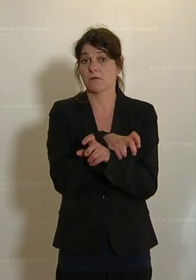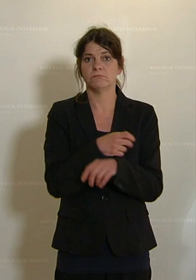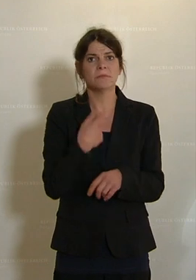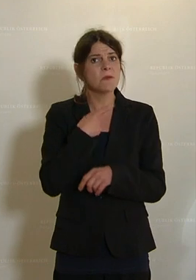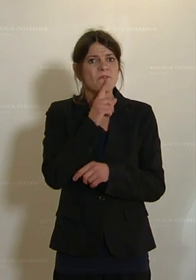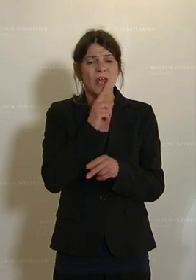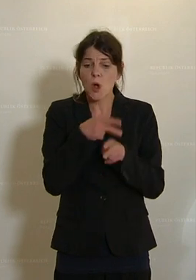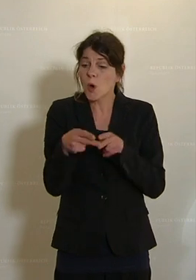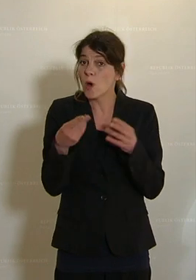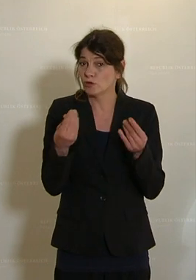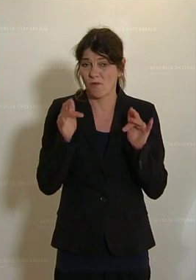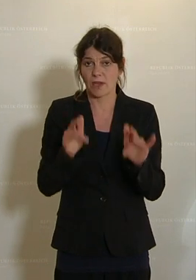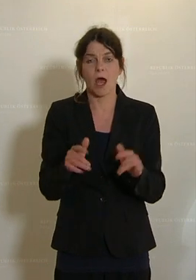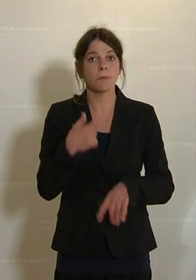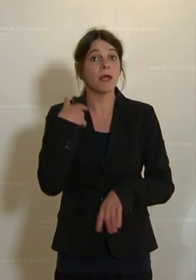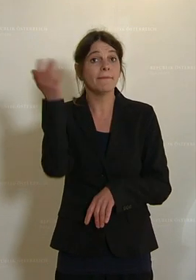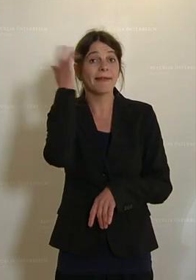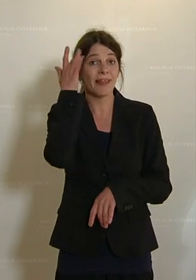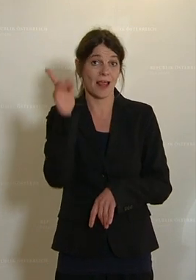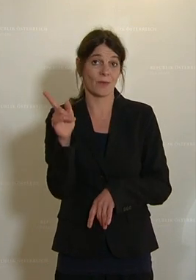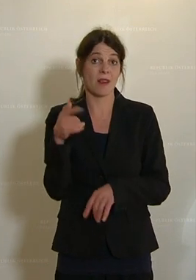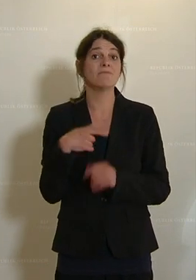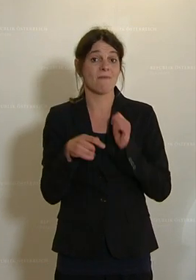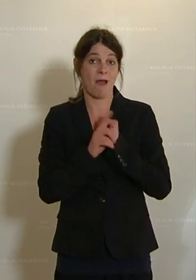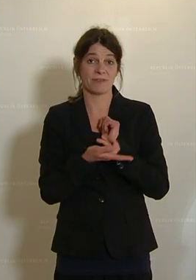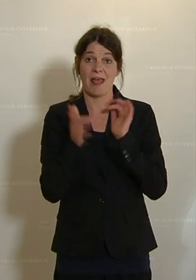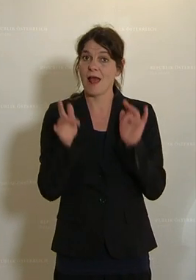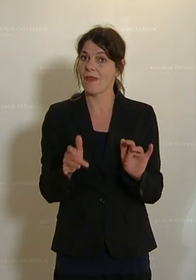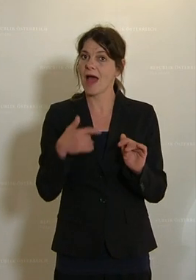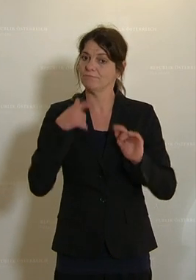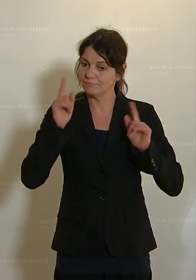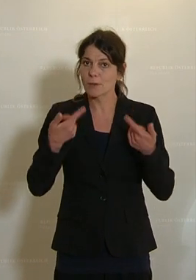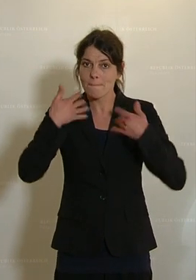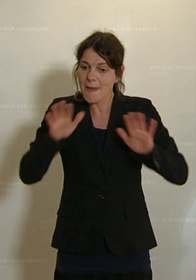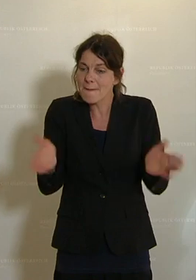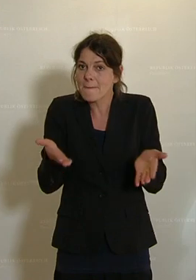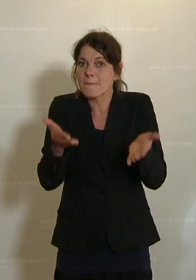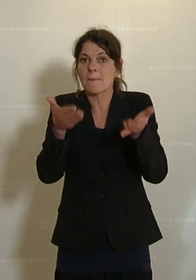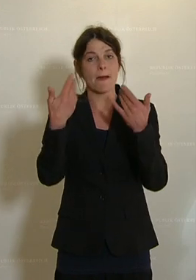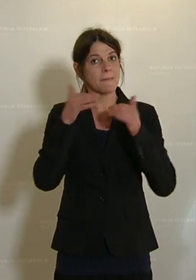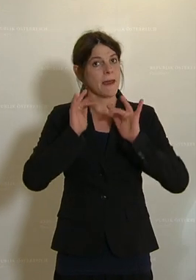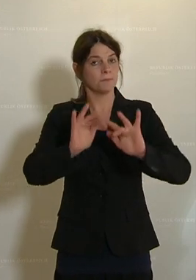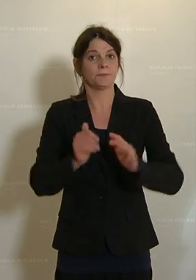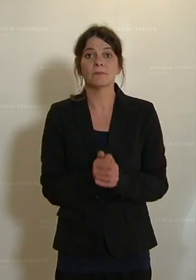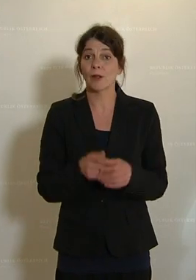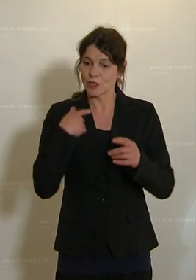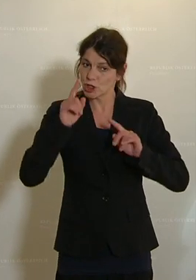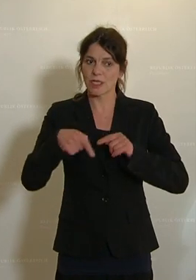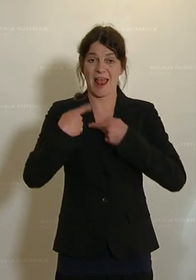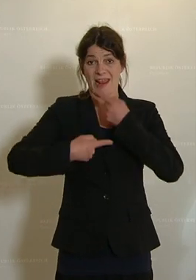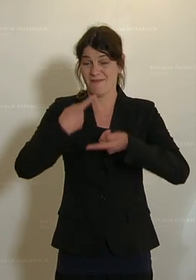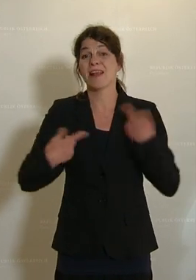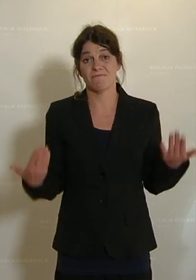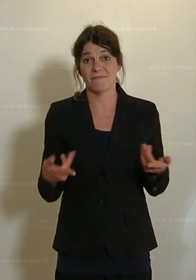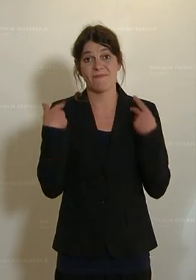wenige Rohstoffe, aber wir haben ein intellektuelles Kapital, das wir zuheben sollten, das wir fördern sollten und das wir entwickeln